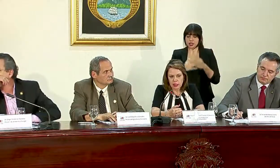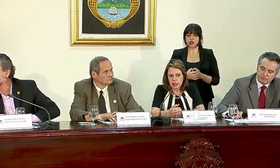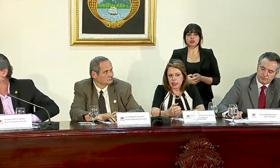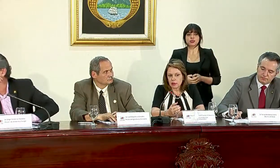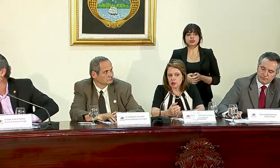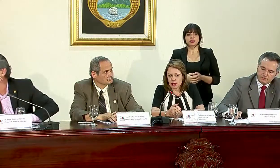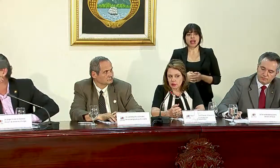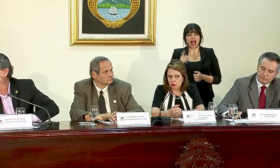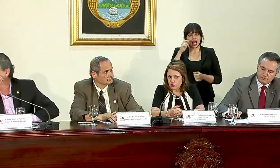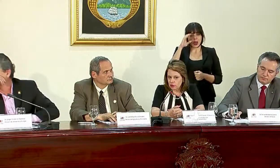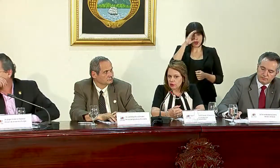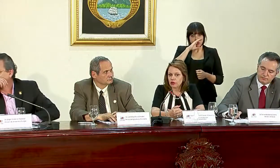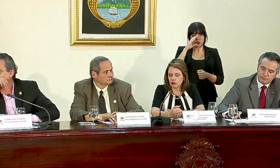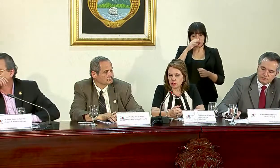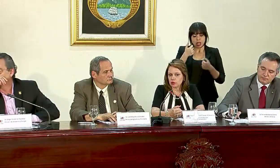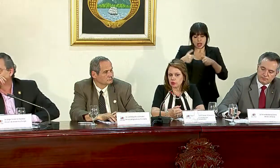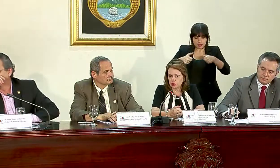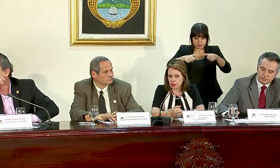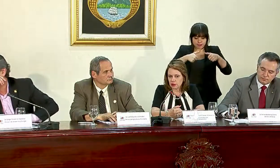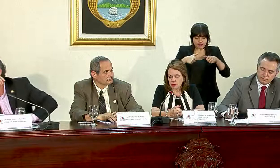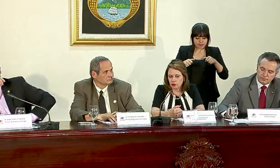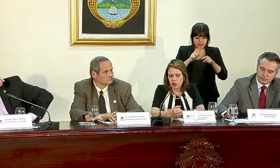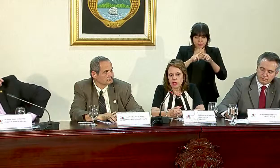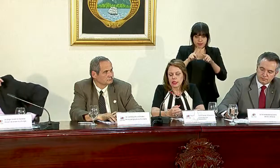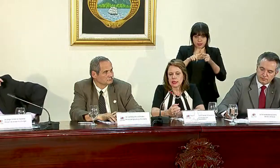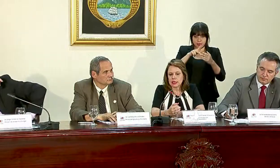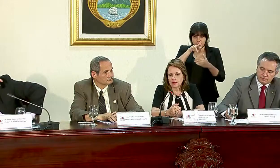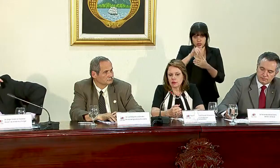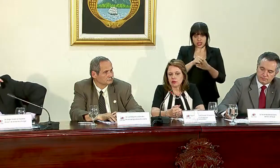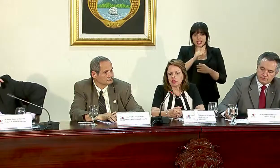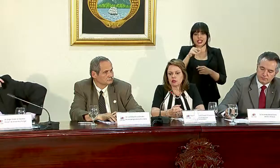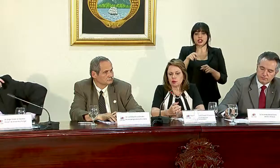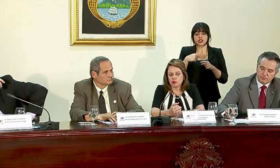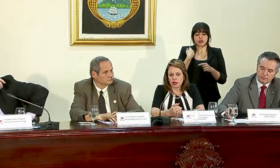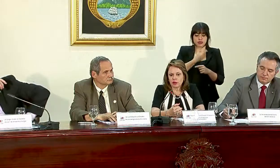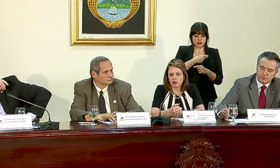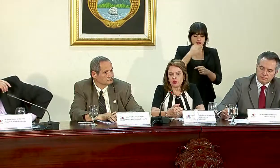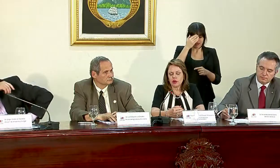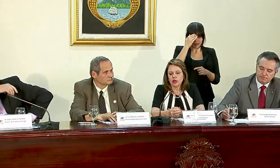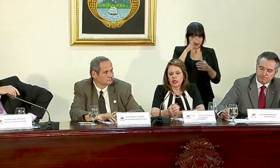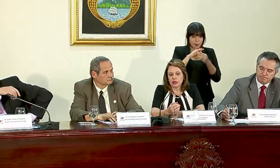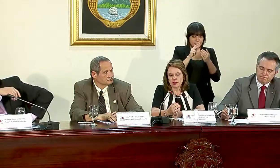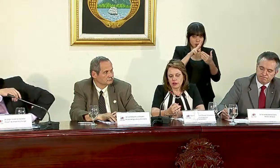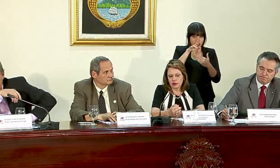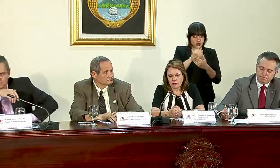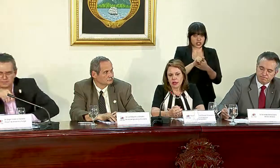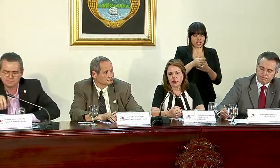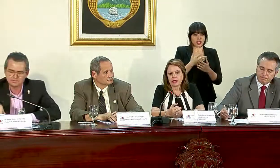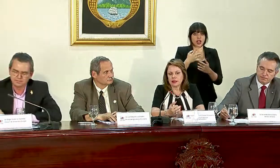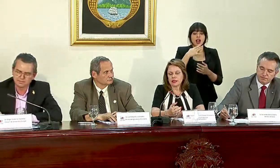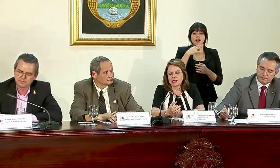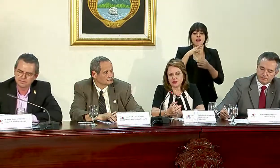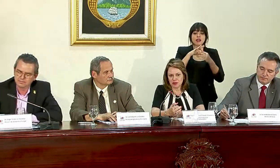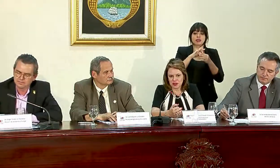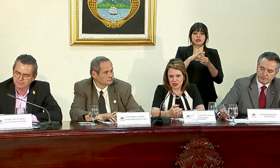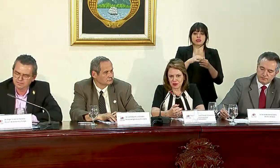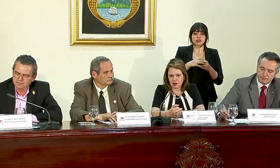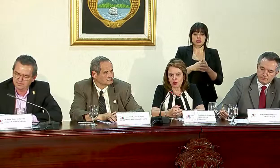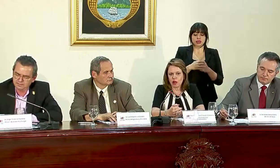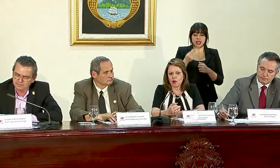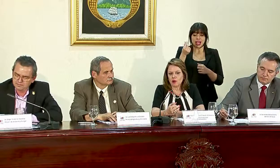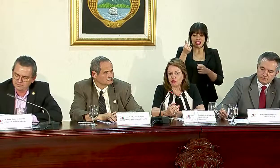que hay que buscar consensos en todos los proyectos y que sabemos que los proyectos que se refieren a tasas